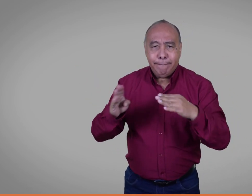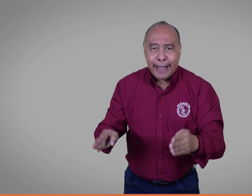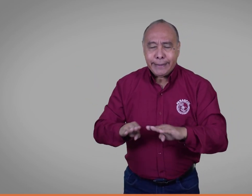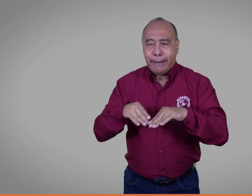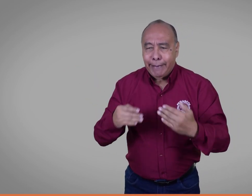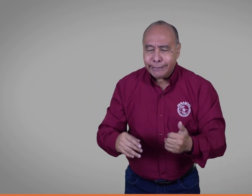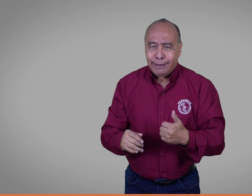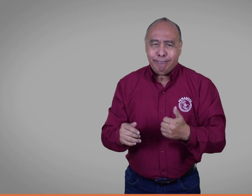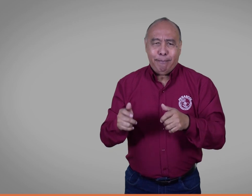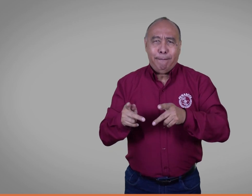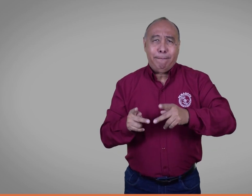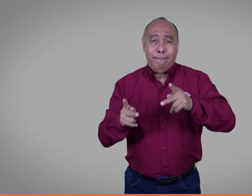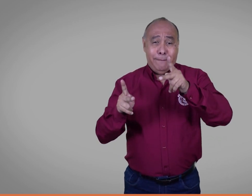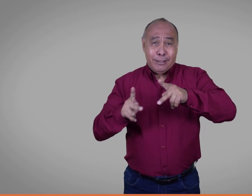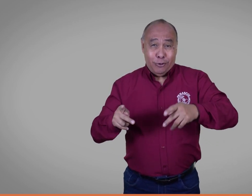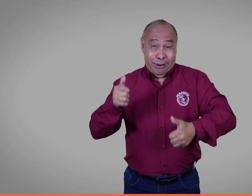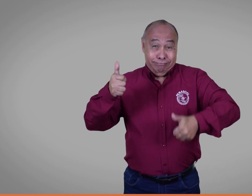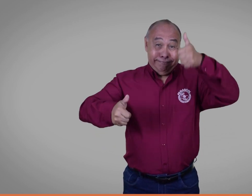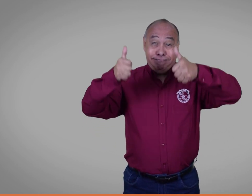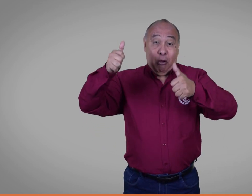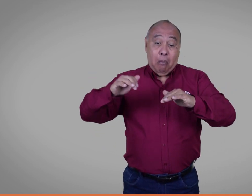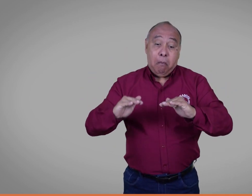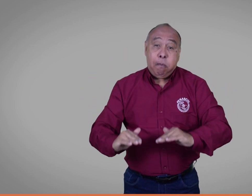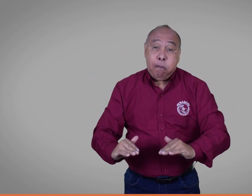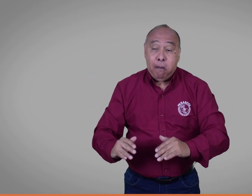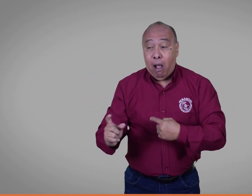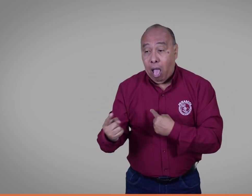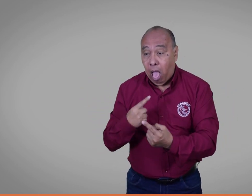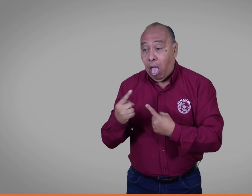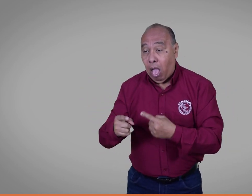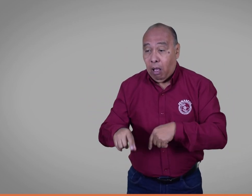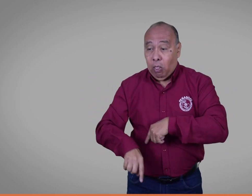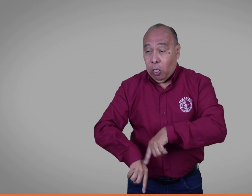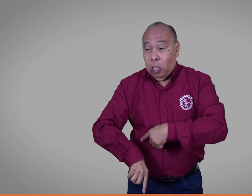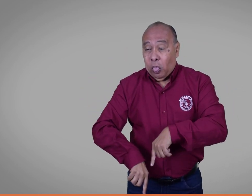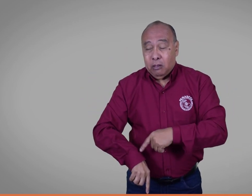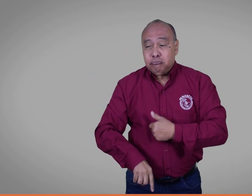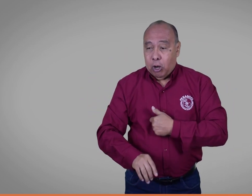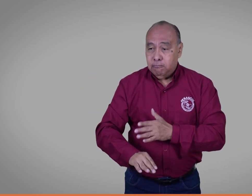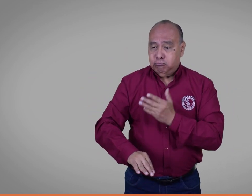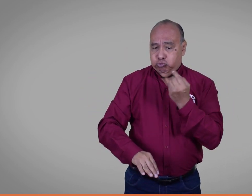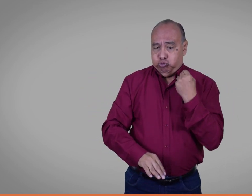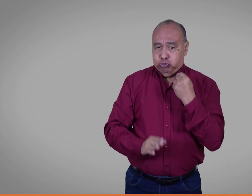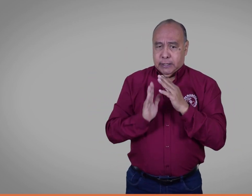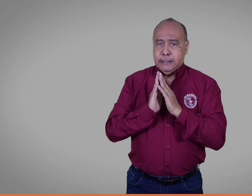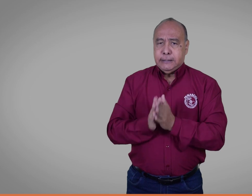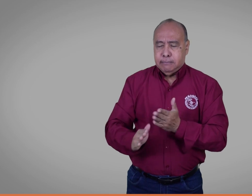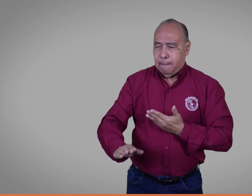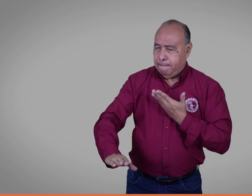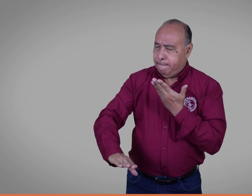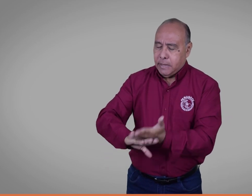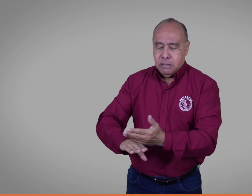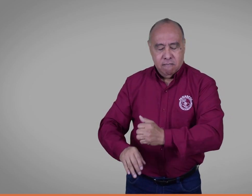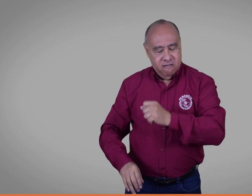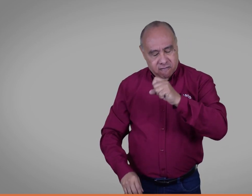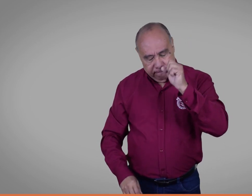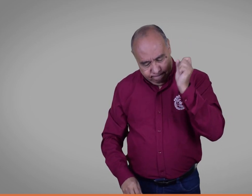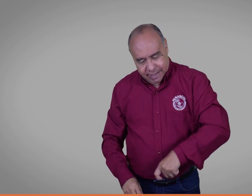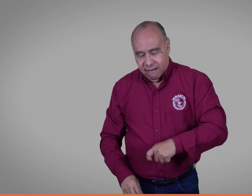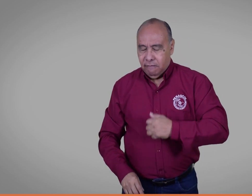representantes de menor rango de las entidades, en donde entablamos diálogos que demoran los procesos. Informamos que